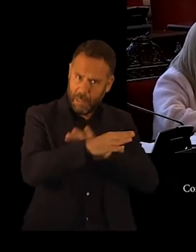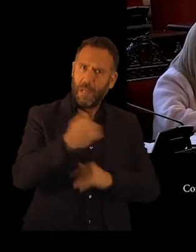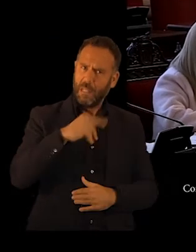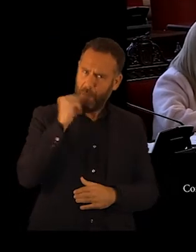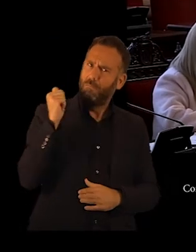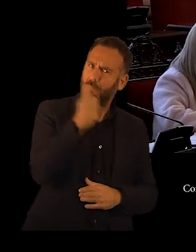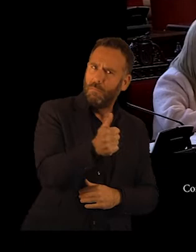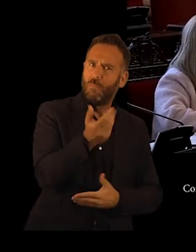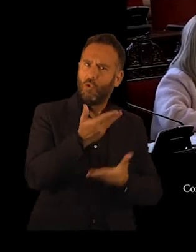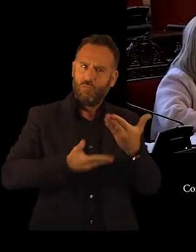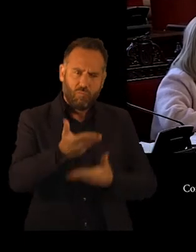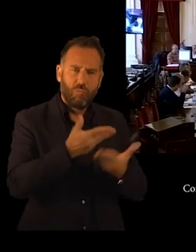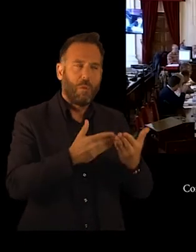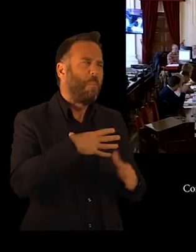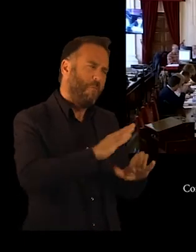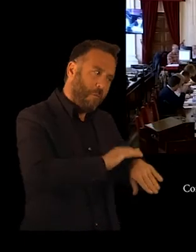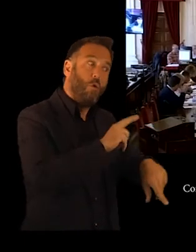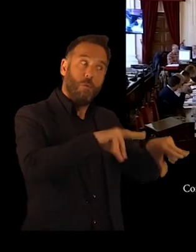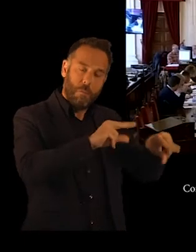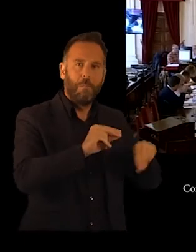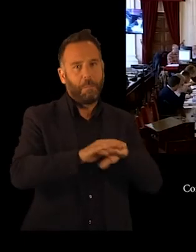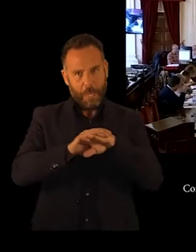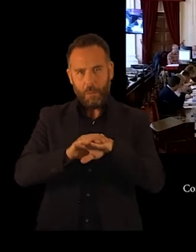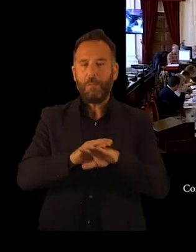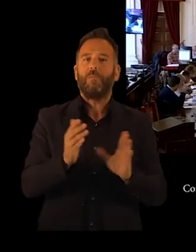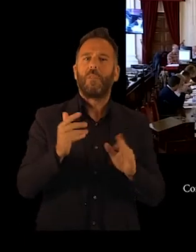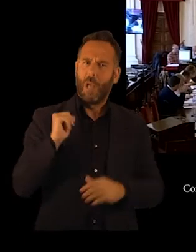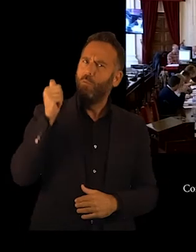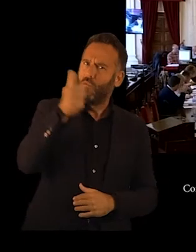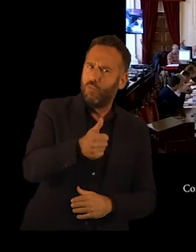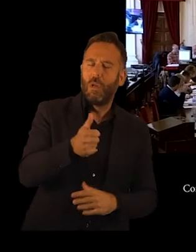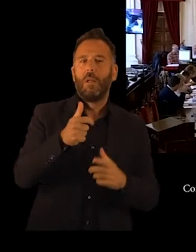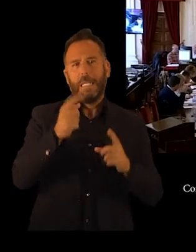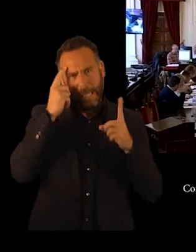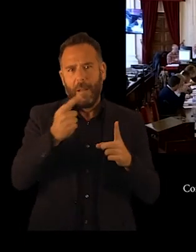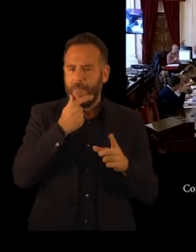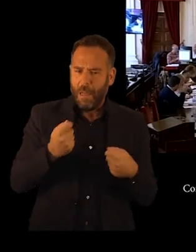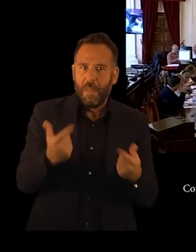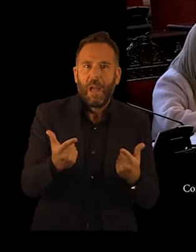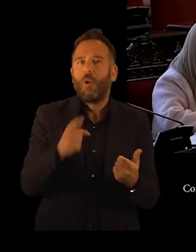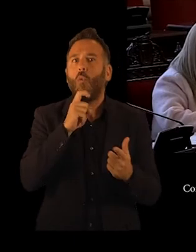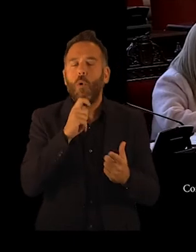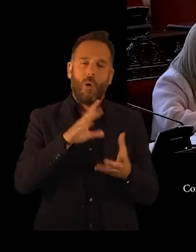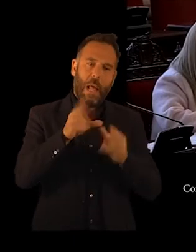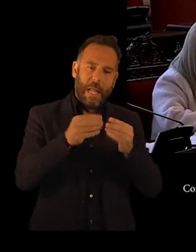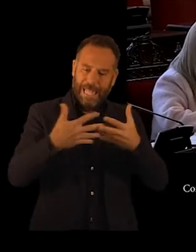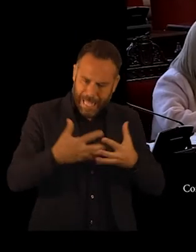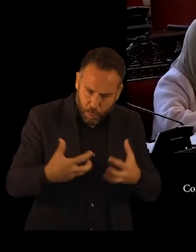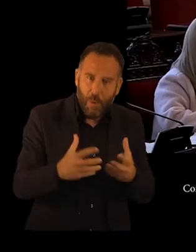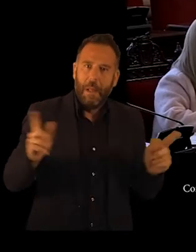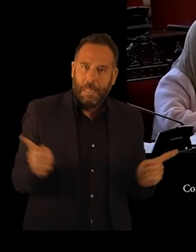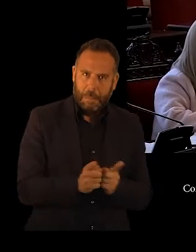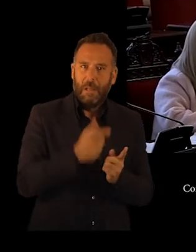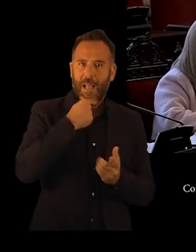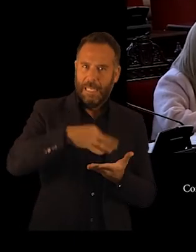trabajando en coordinación con otras áreas… Perdón, venimos trabajando para facilitar la comprensión y hacer más accesible la información de la